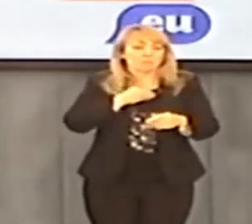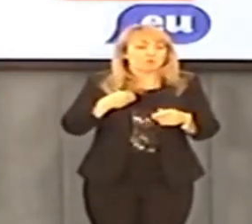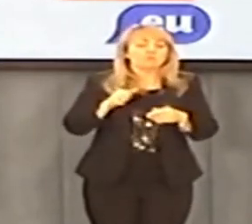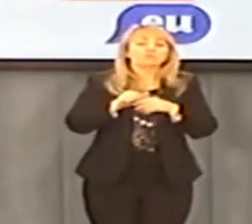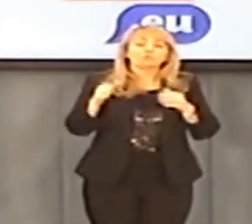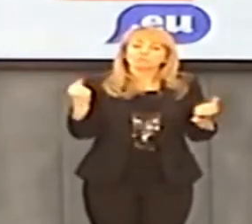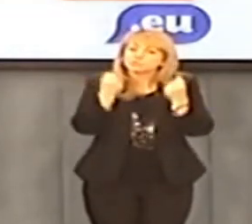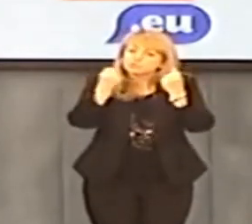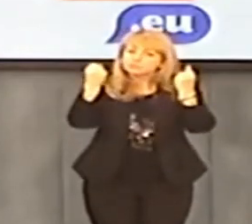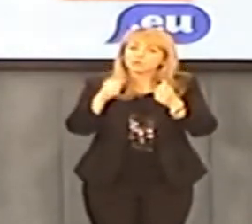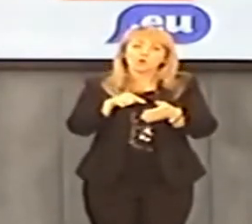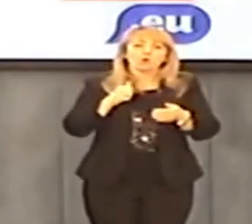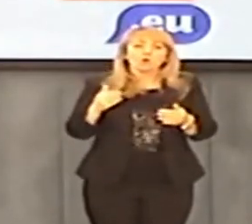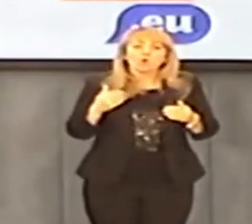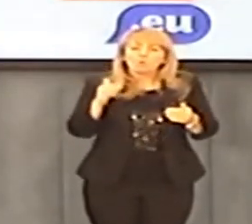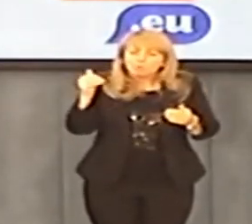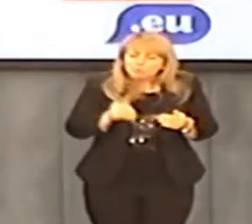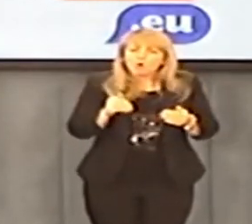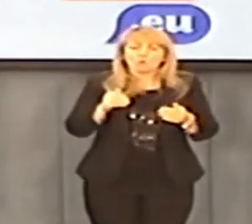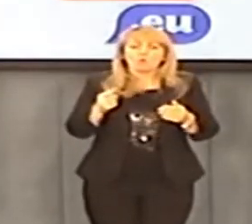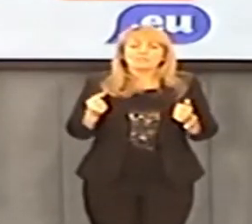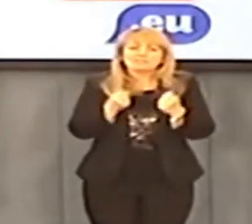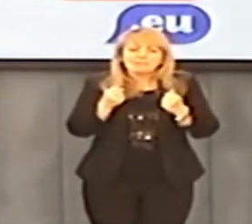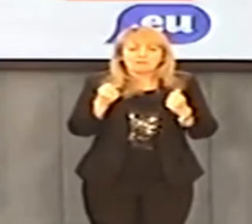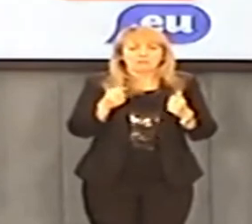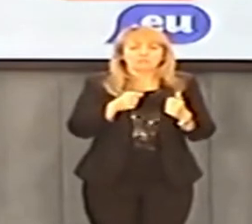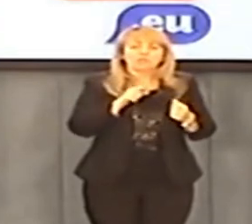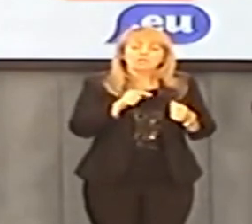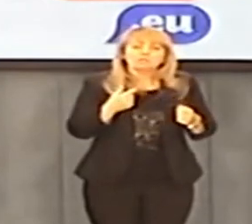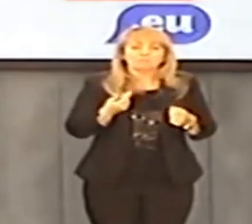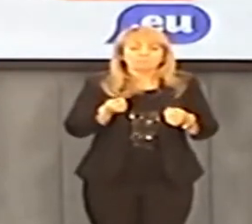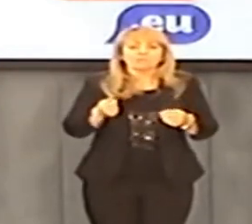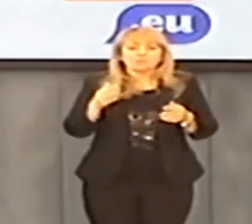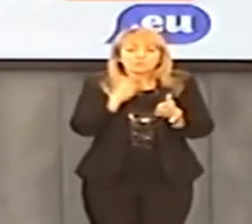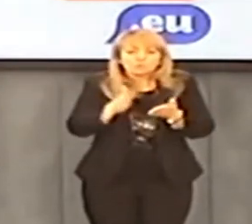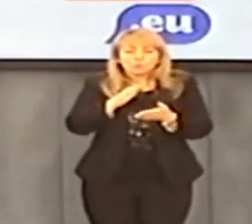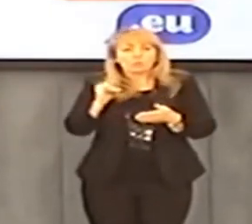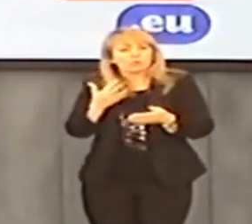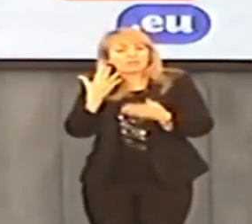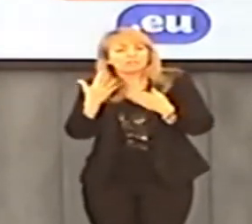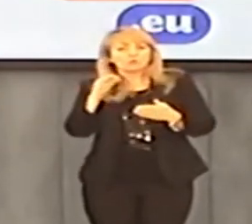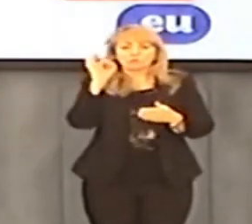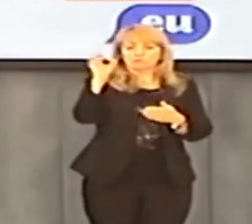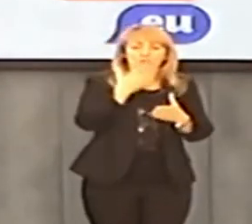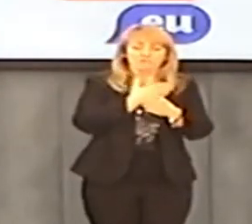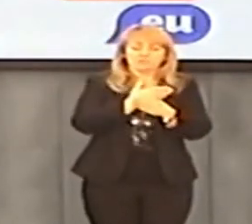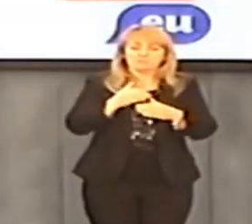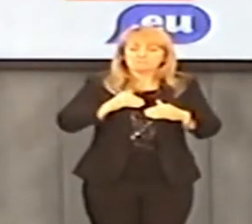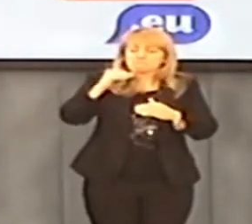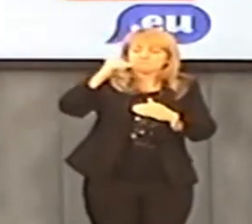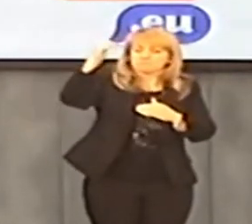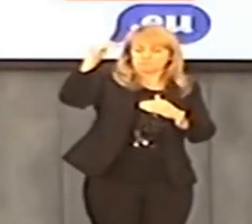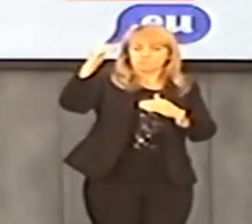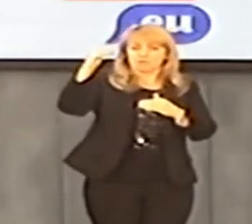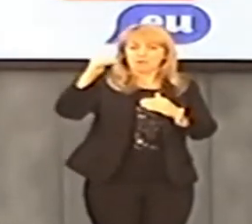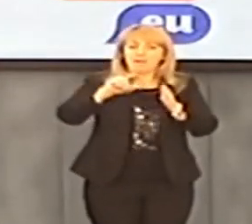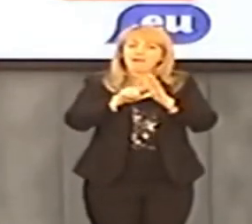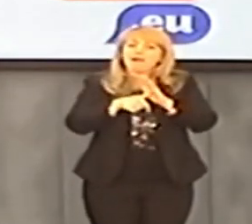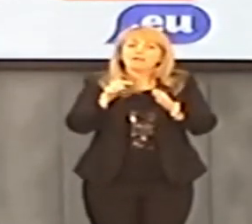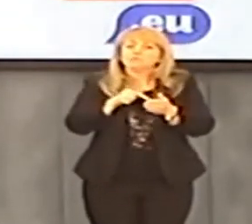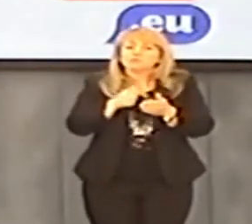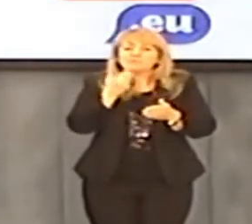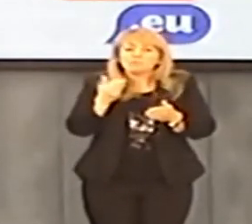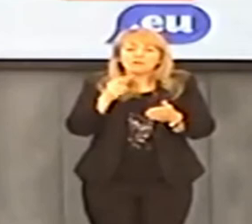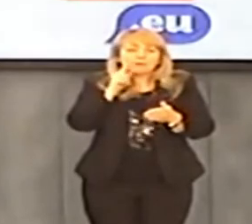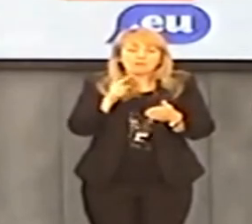cecha Polaków, ta przedsiębiorczość Polaków. I Polacy jakoś to przekują, tak jak do tej pory przedsiębiorcy, na poprawienie